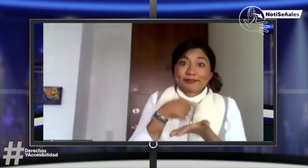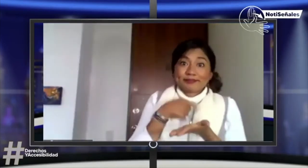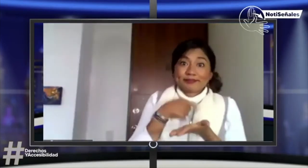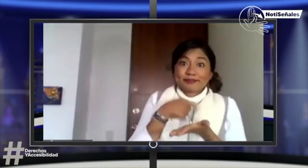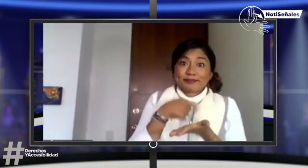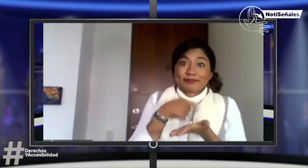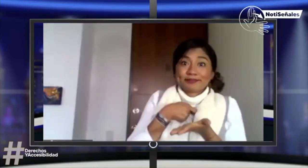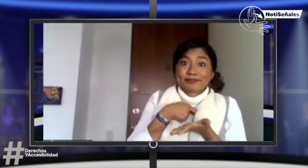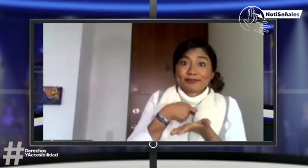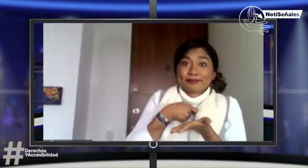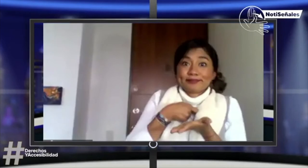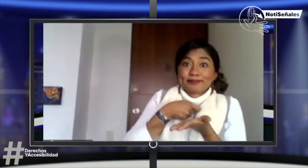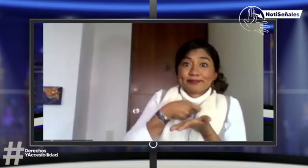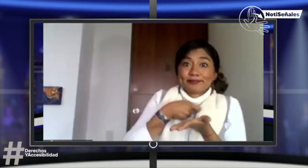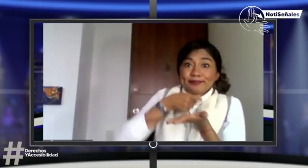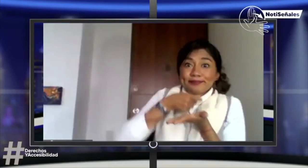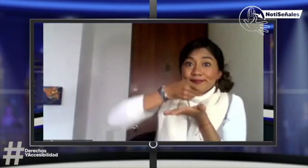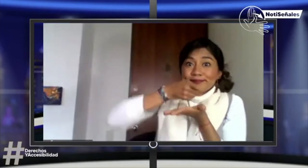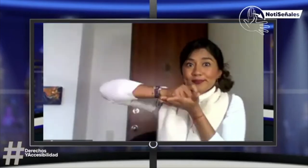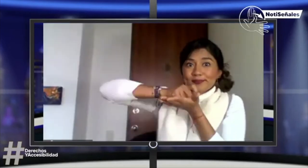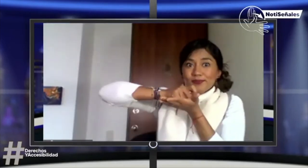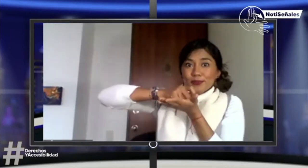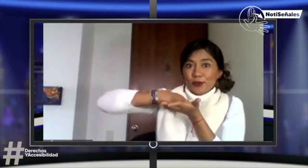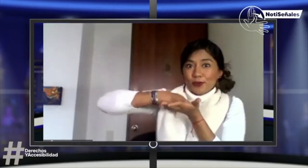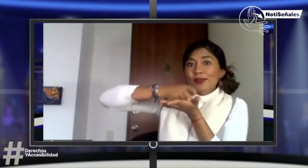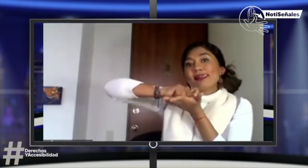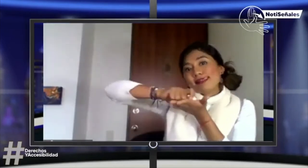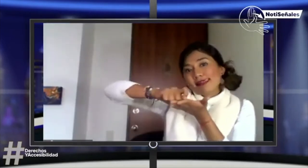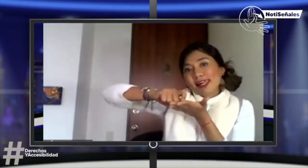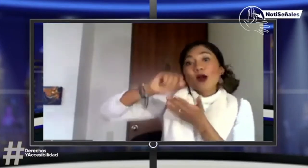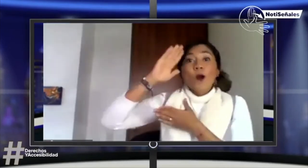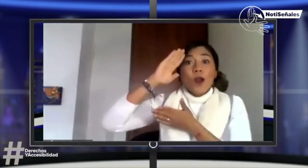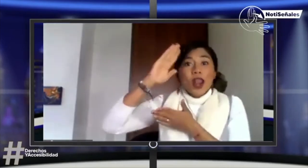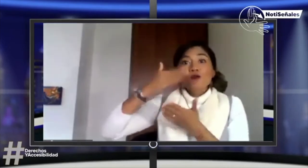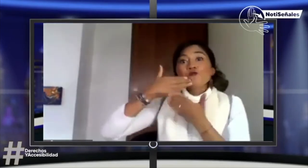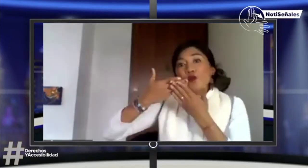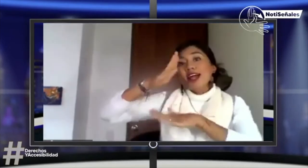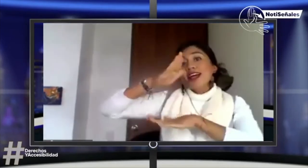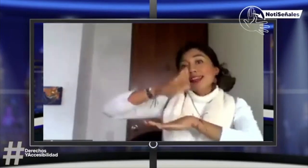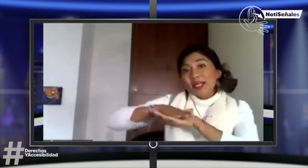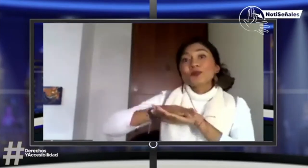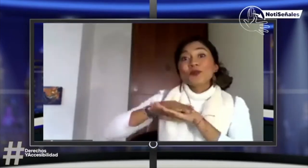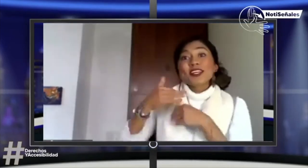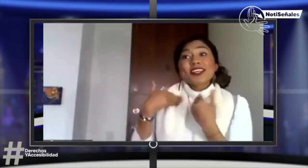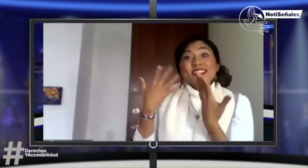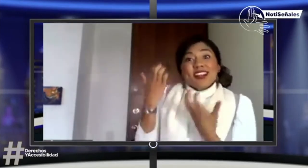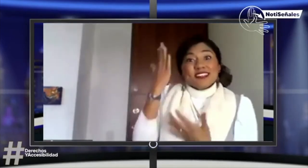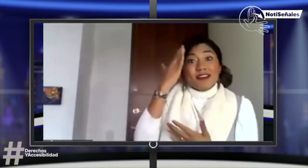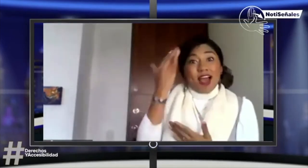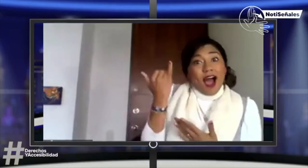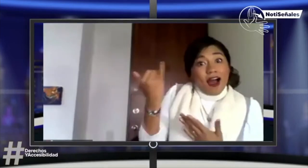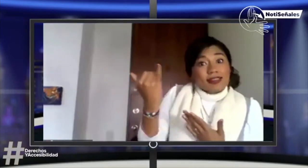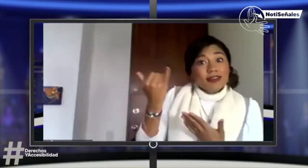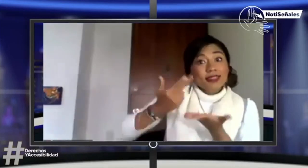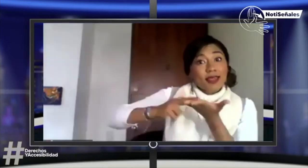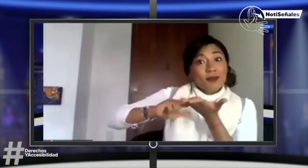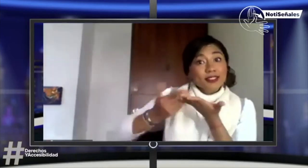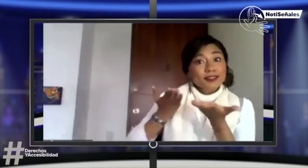pues, obviamente tocó empezar a escribir. Entonces yo le dije, buenas tardes. Yo quiero